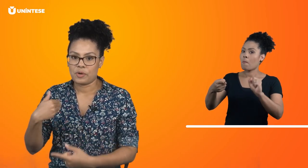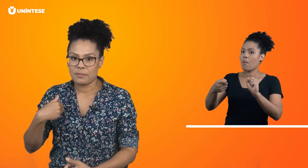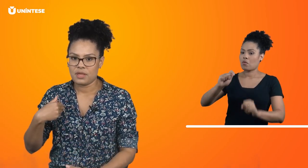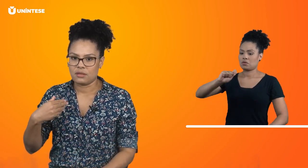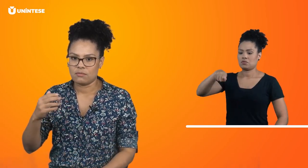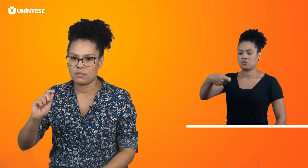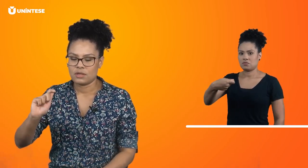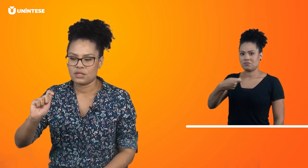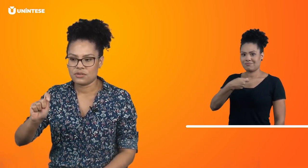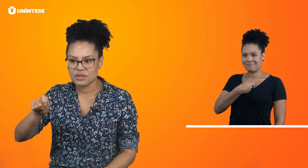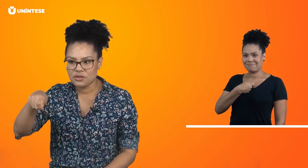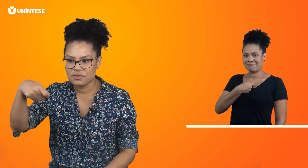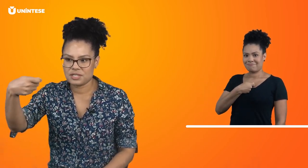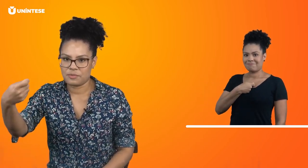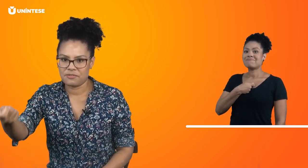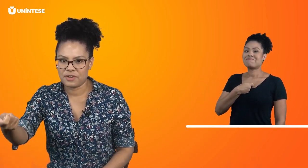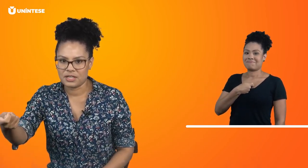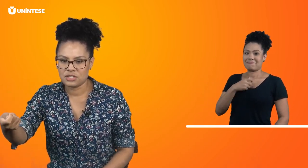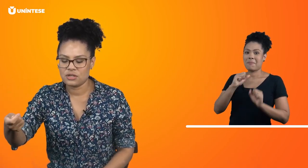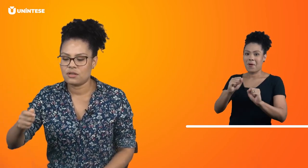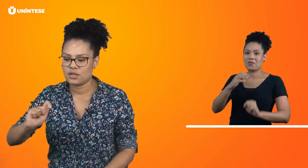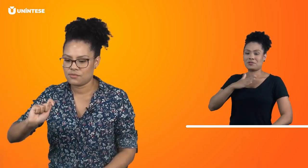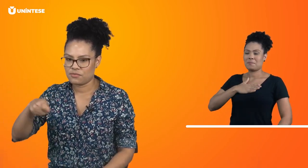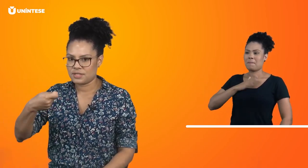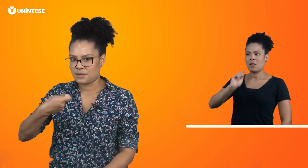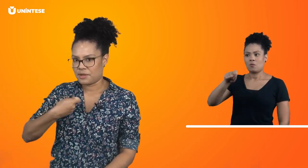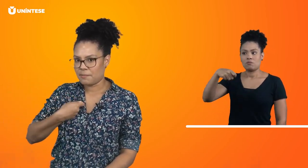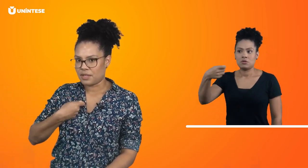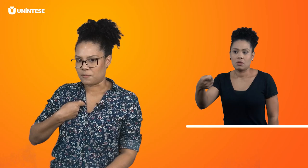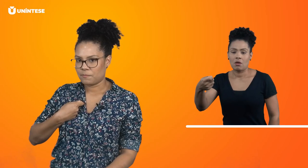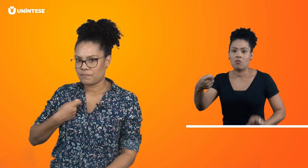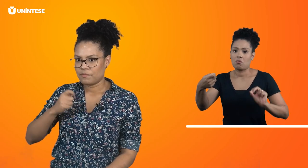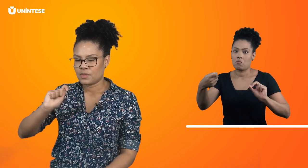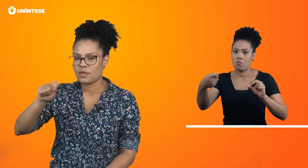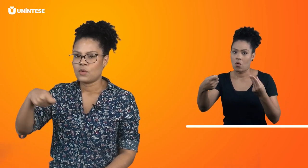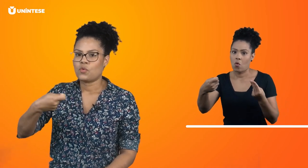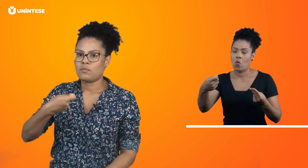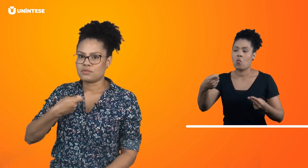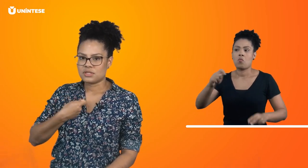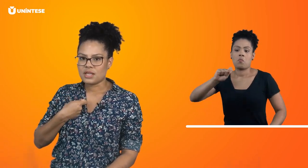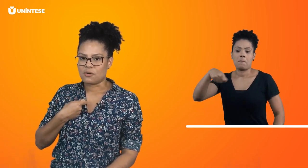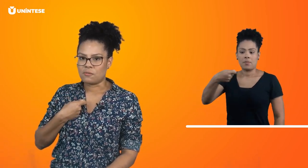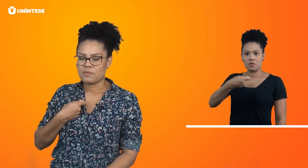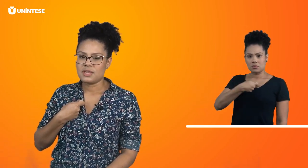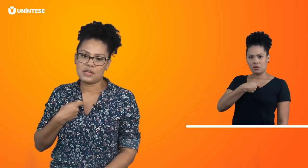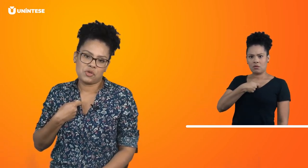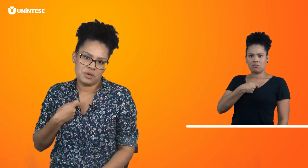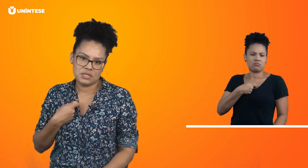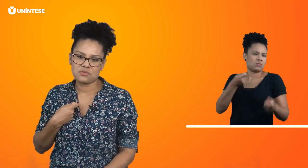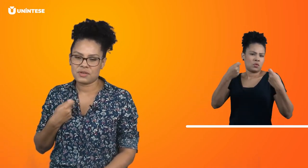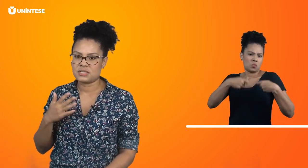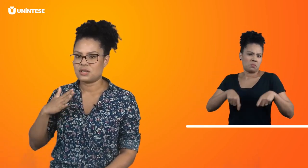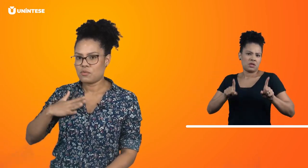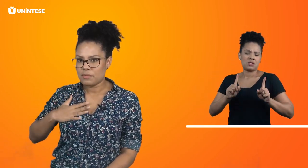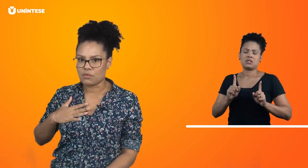para mim. Então, em vez de eu fazer para frente, eu vou fazer para mim. O meu sinal. E aí eu não preciso fazer o meu.